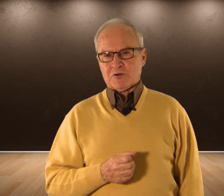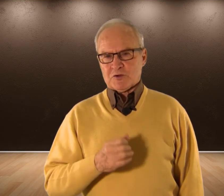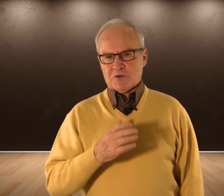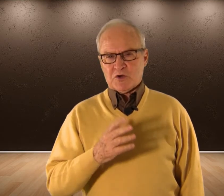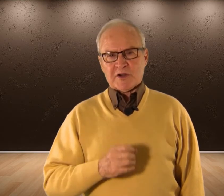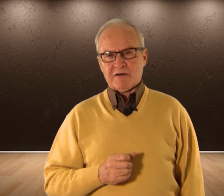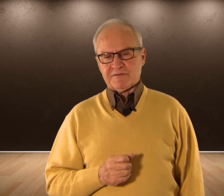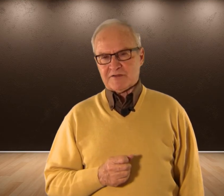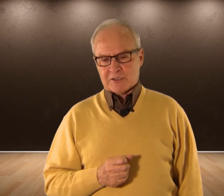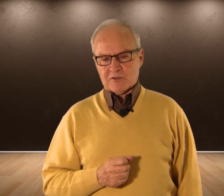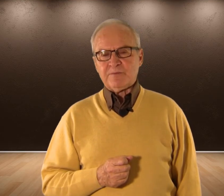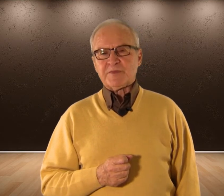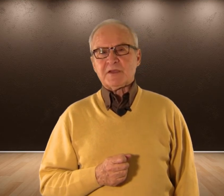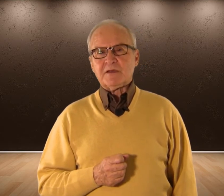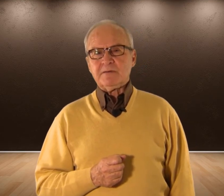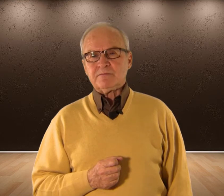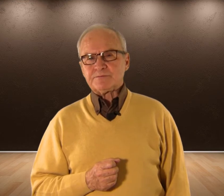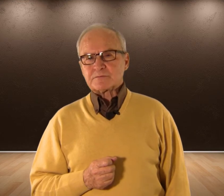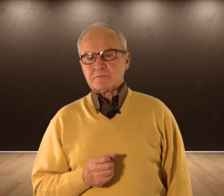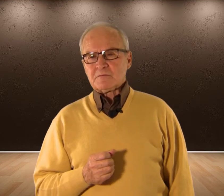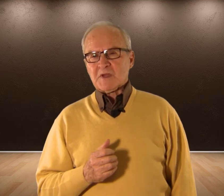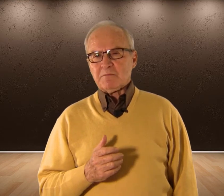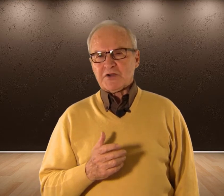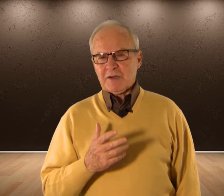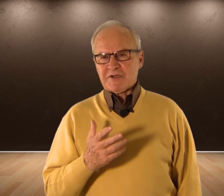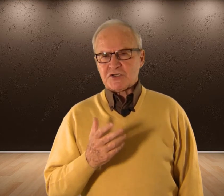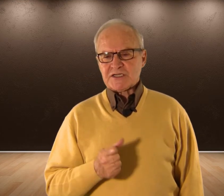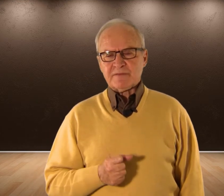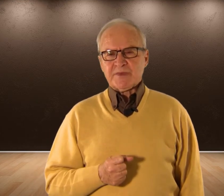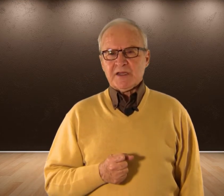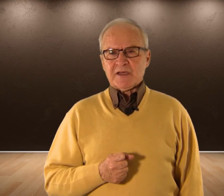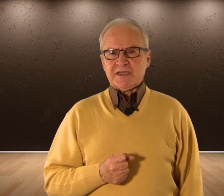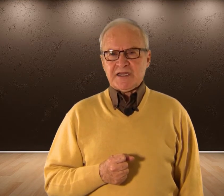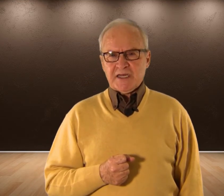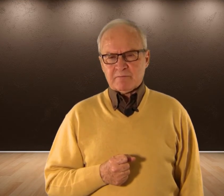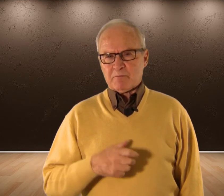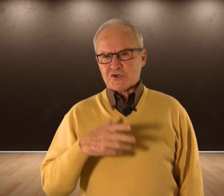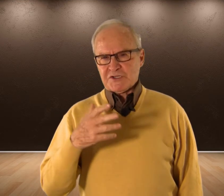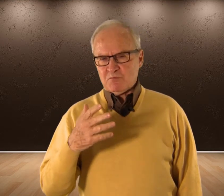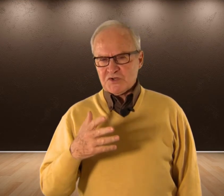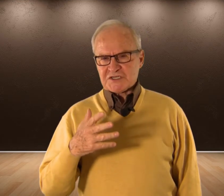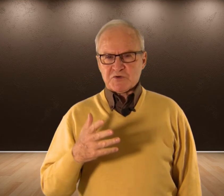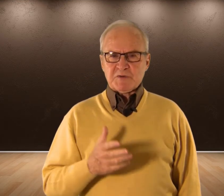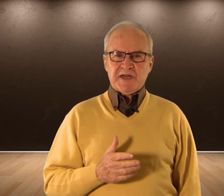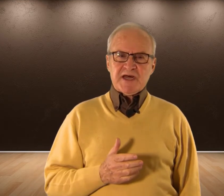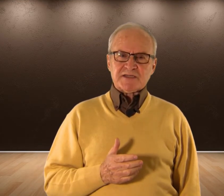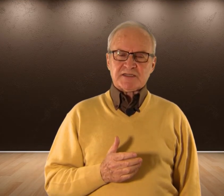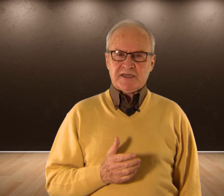bueno, no puedo ahora decirlo Pero eran personas Que tenían muchas posibilidades De